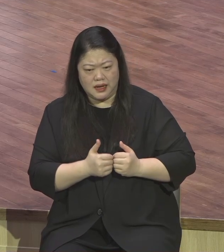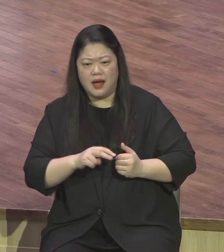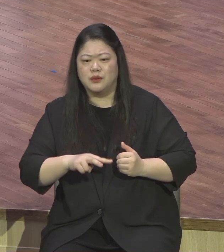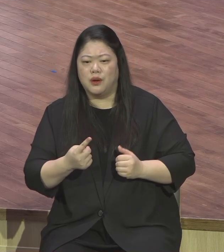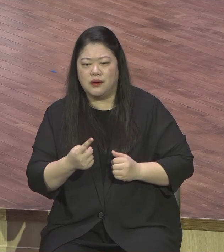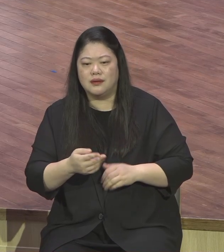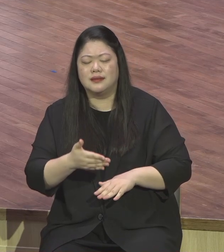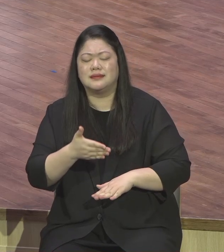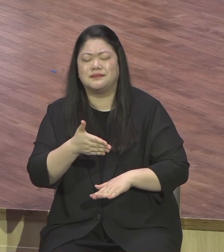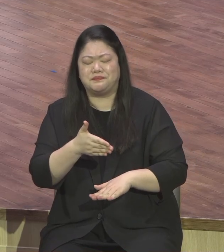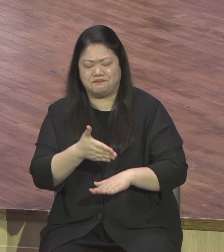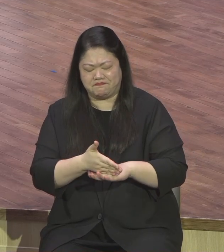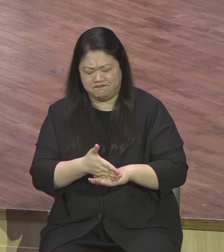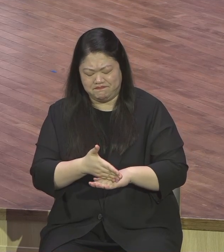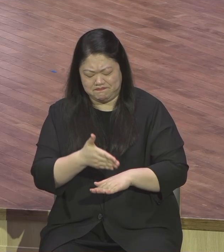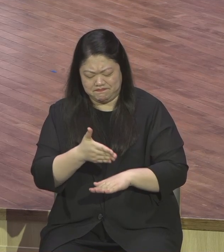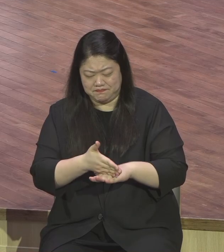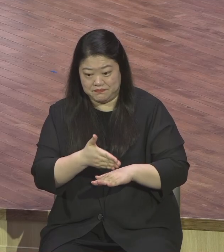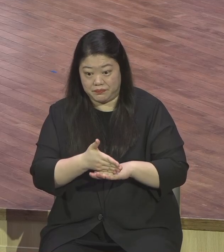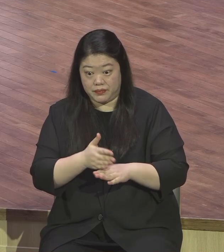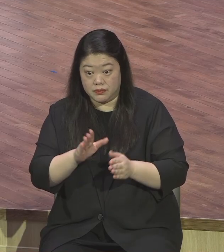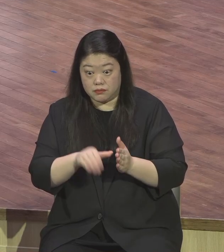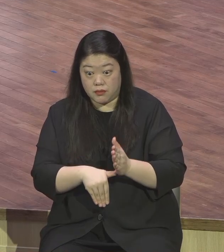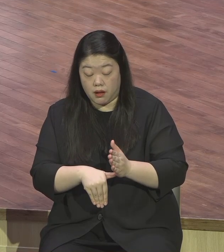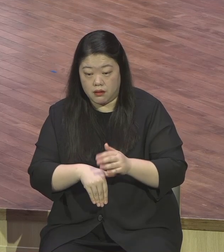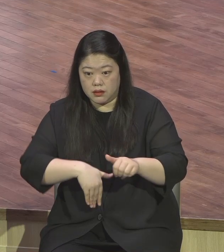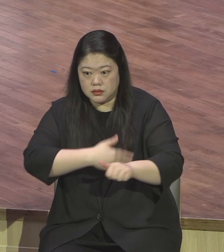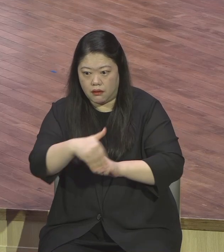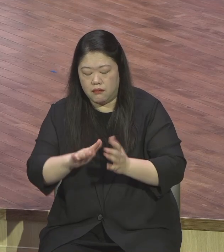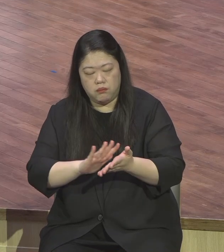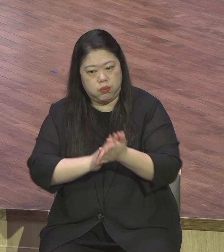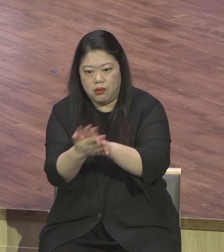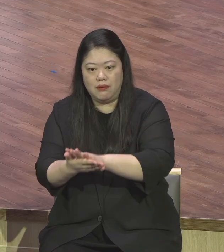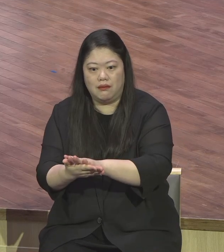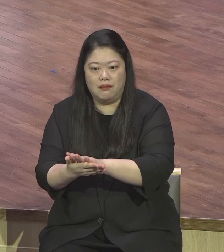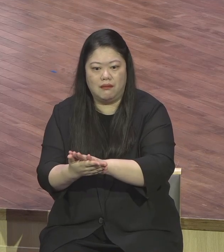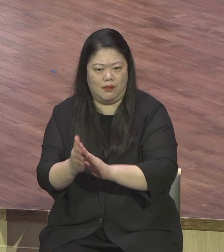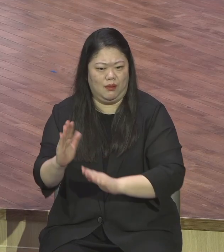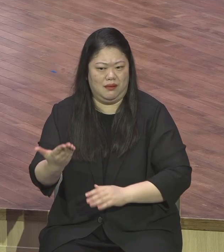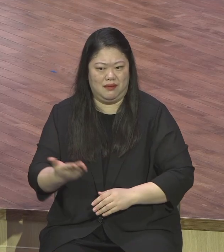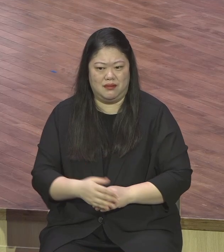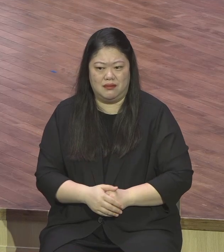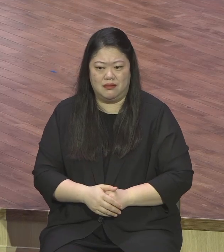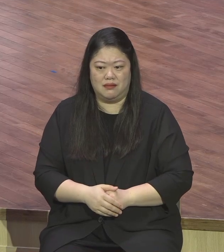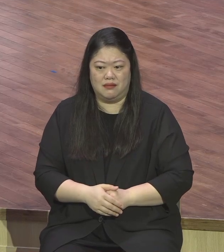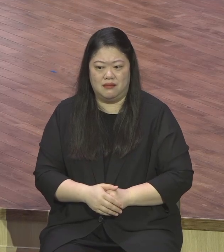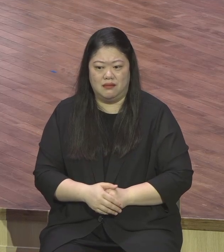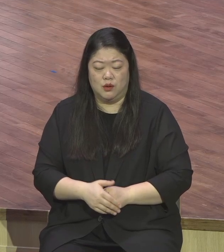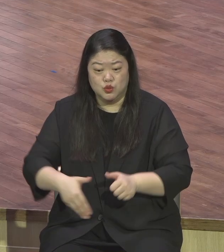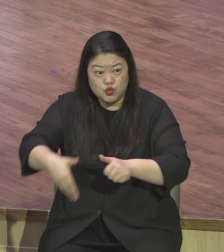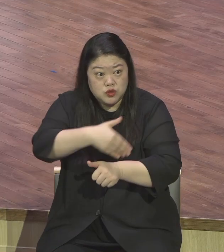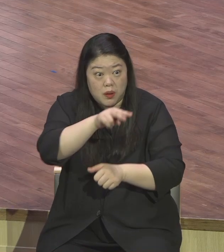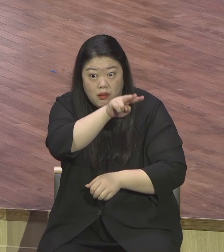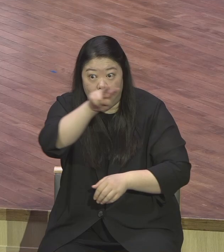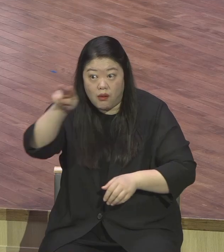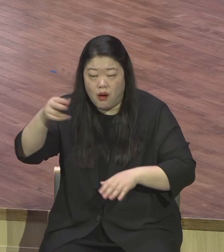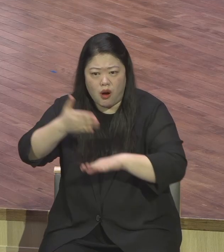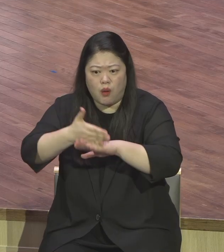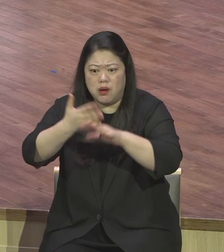바뀌어 싹 달려보입니다 달려 감사할 것이 얼마나 많은지 우리 장로님처럼